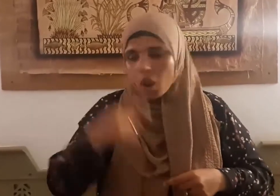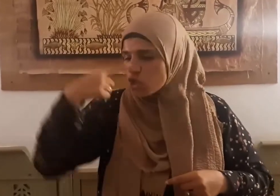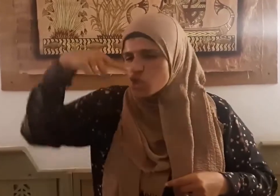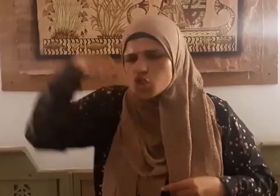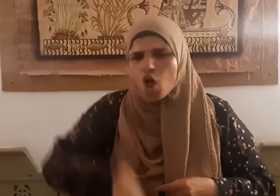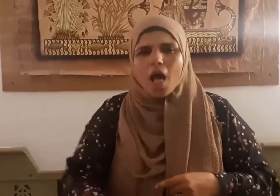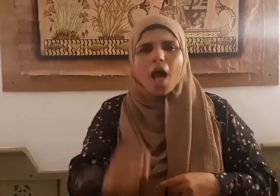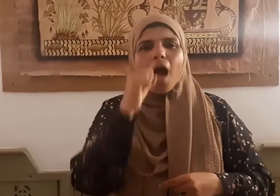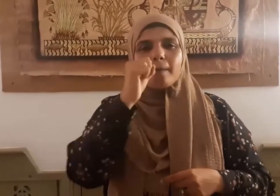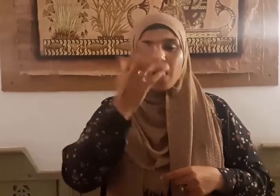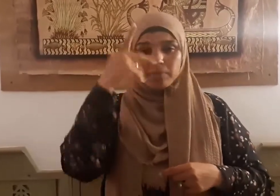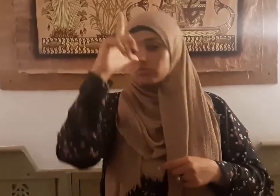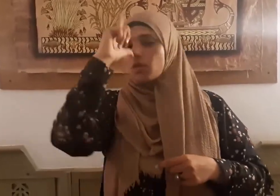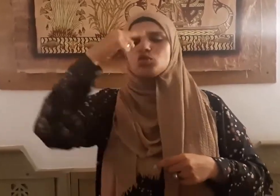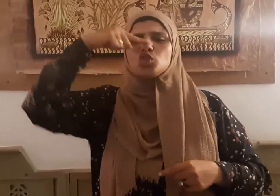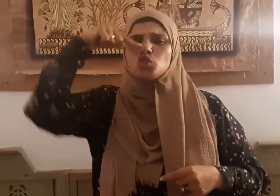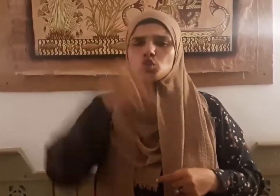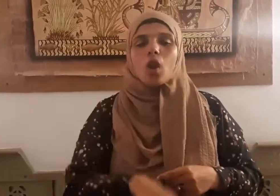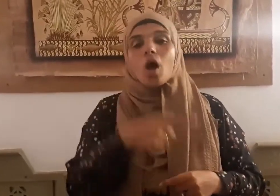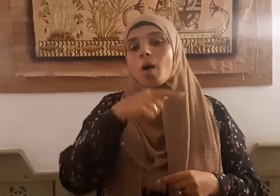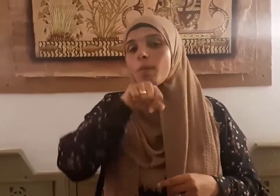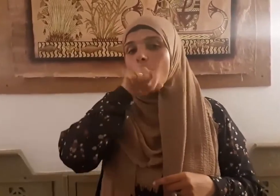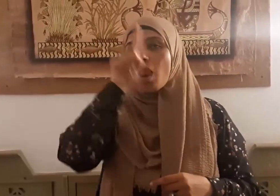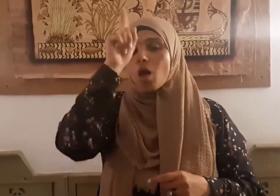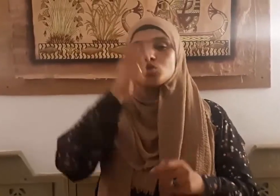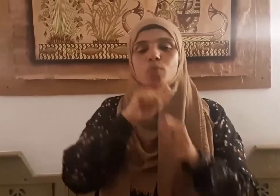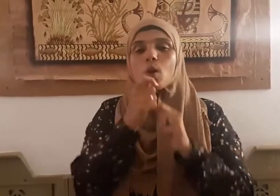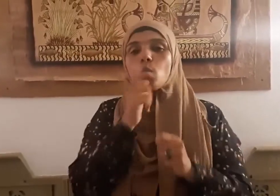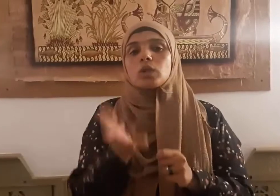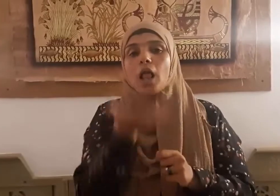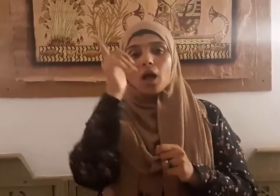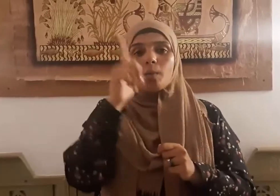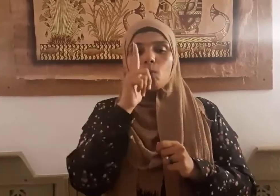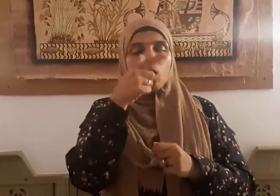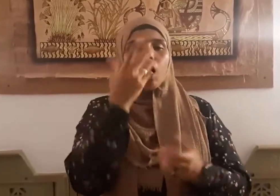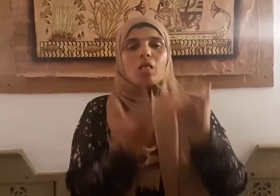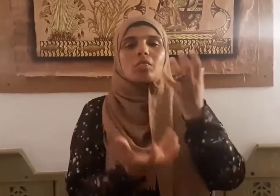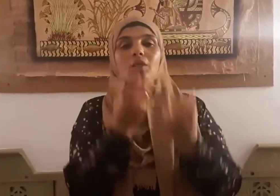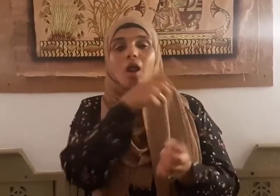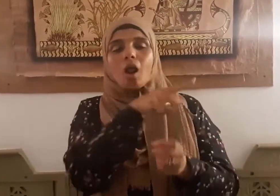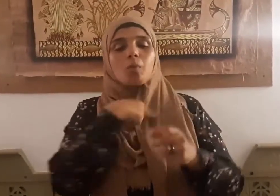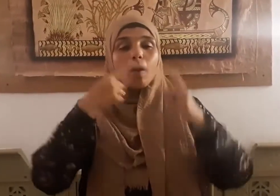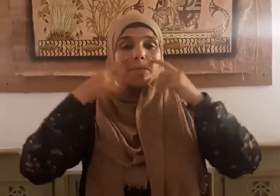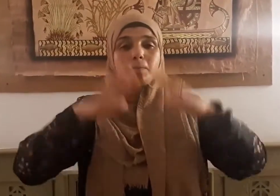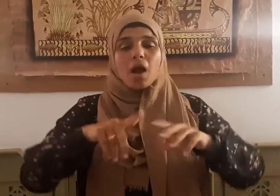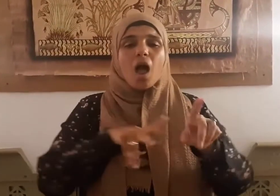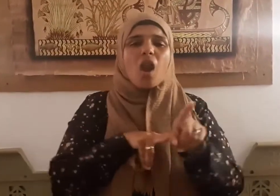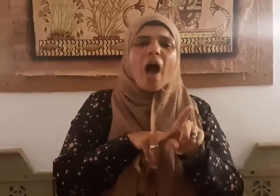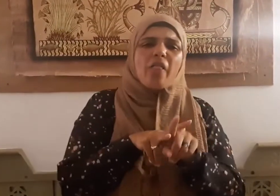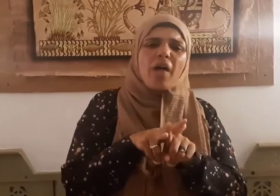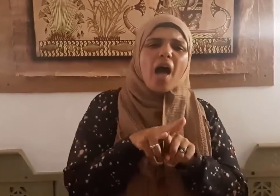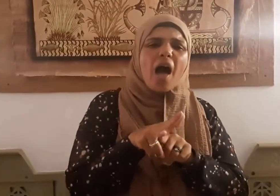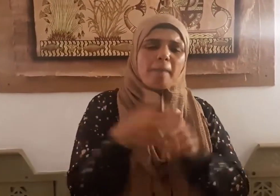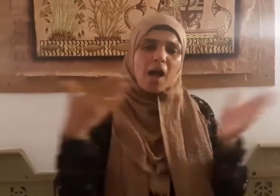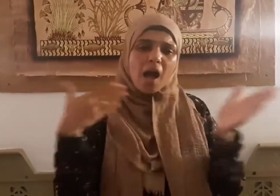وقال تعالى تلك الدار الآخرة نجعلها للذين لا